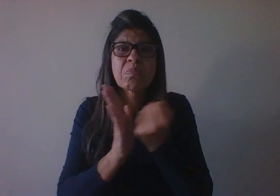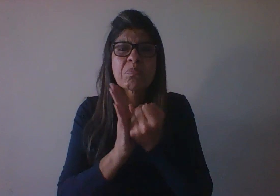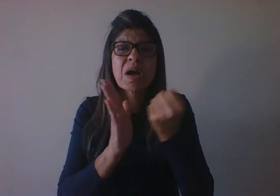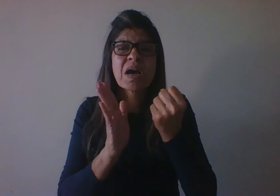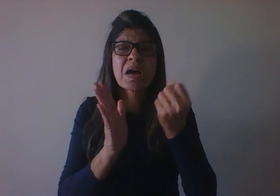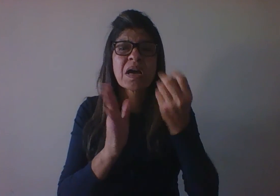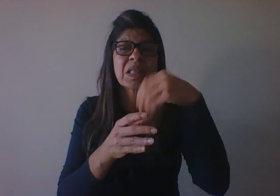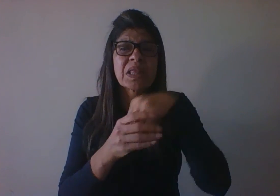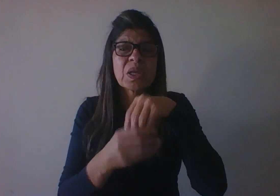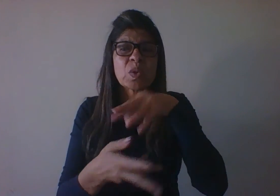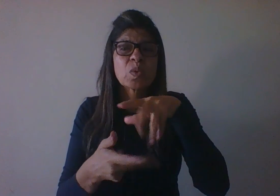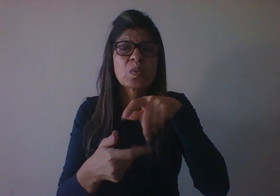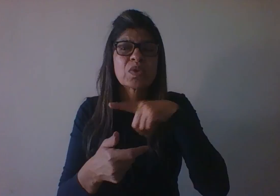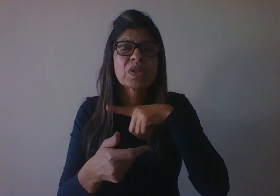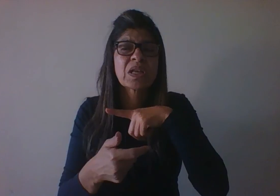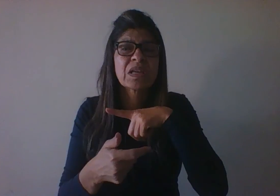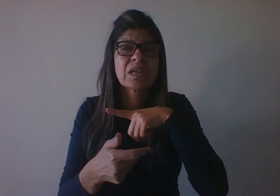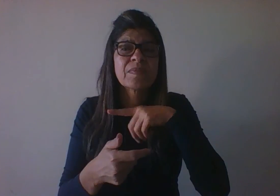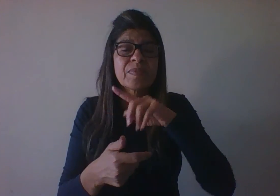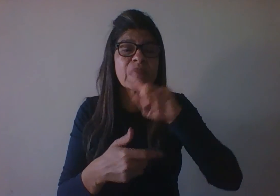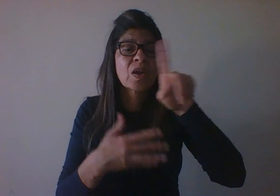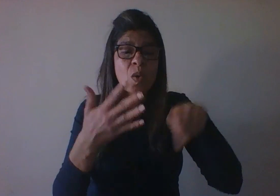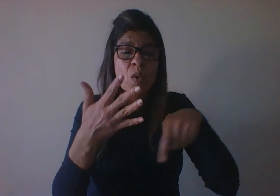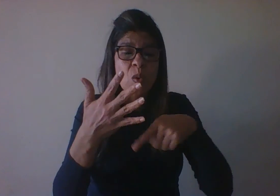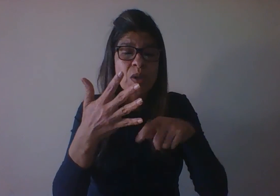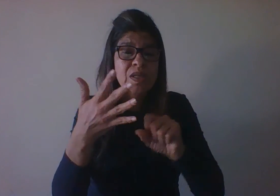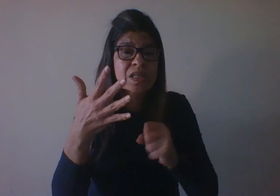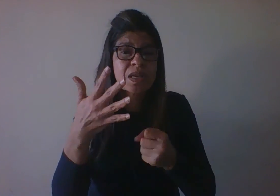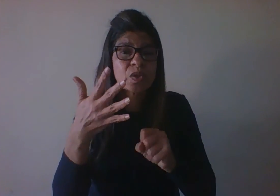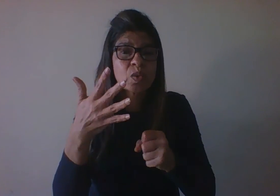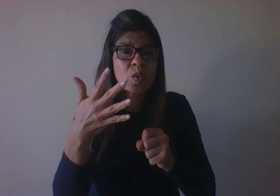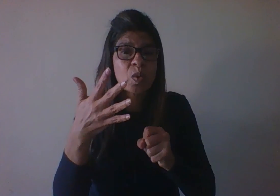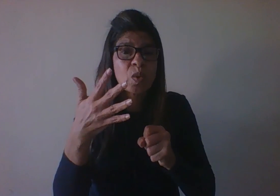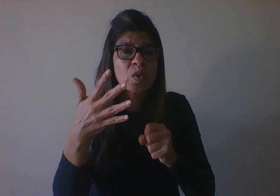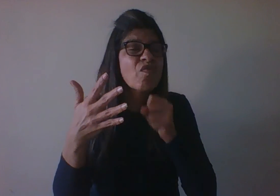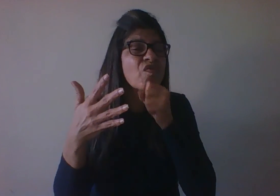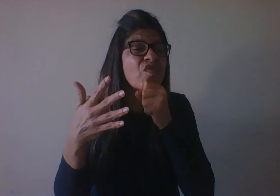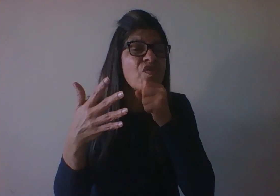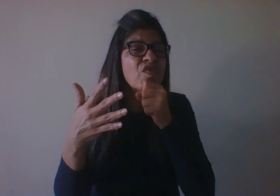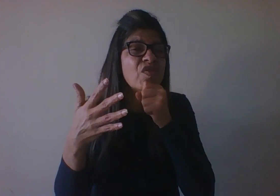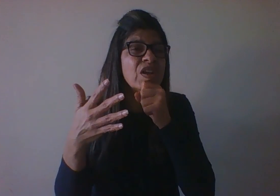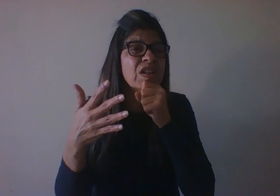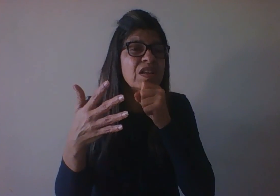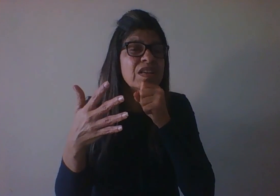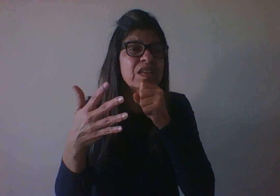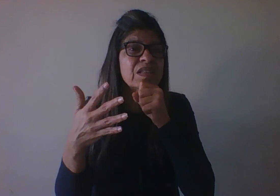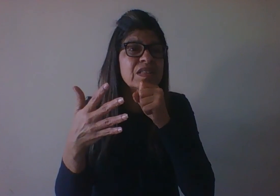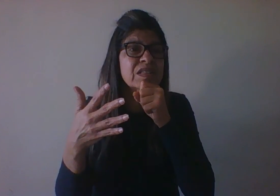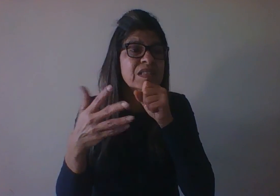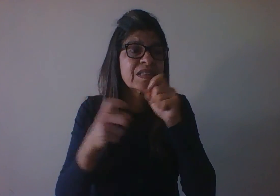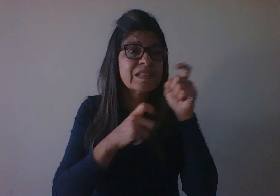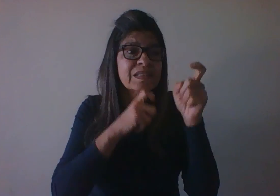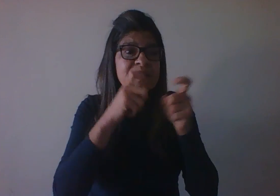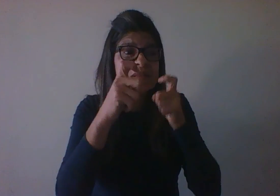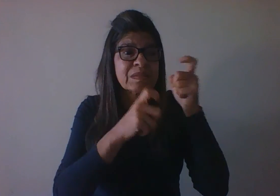já na velhice, com a integridade do ego versus o desespero, quando os indivíduos começam a lidar com a morte,